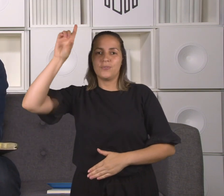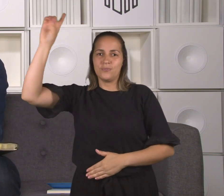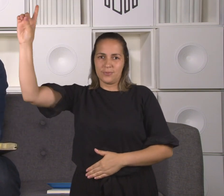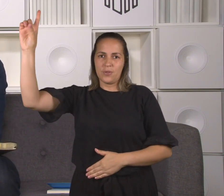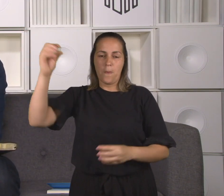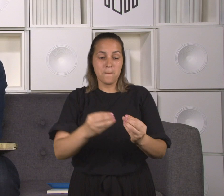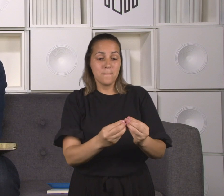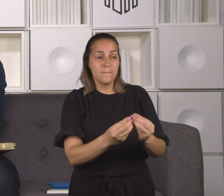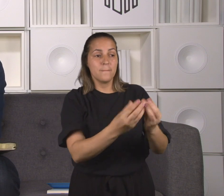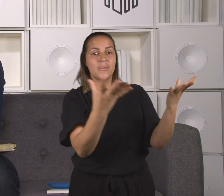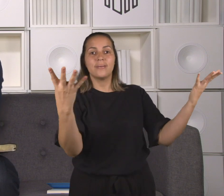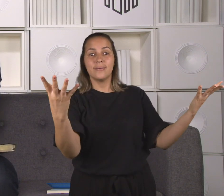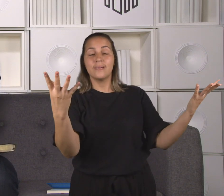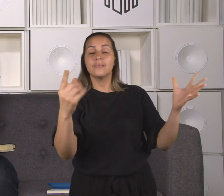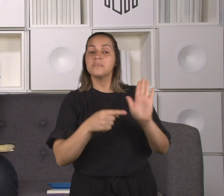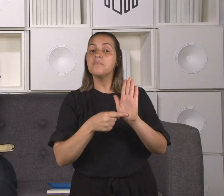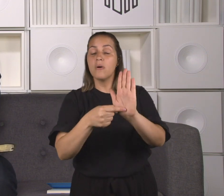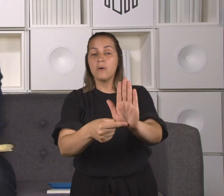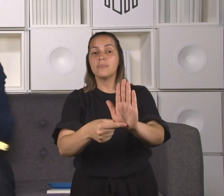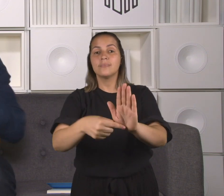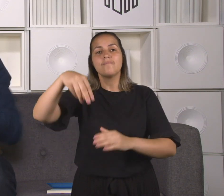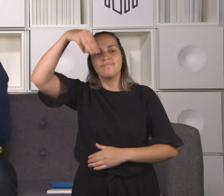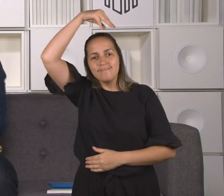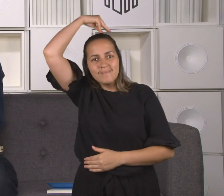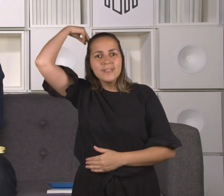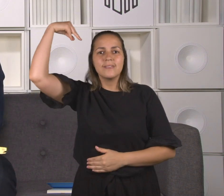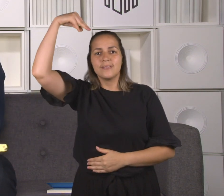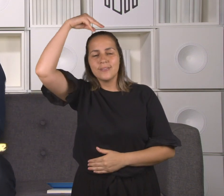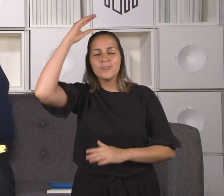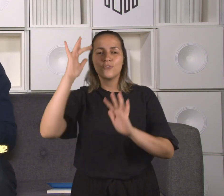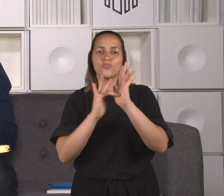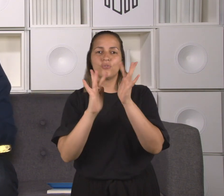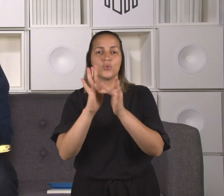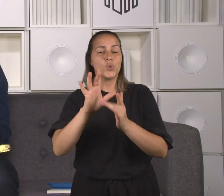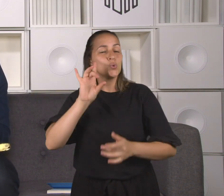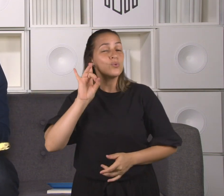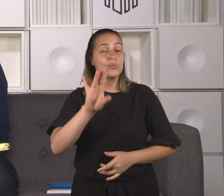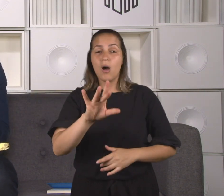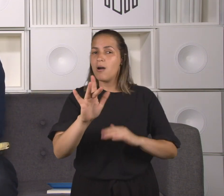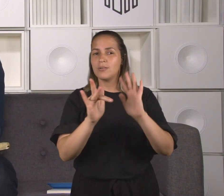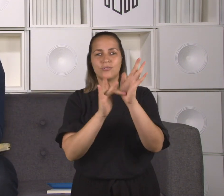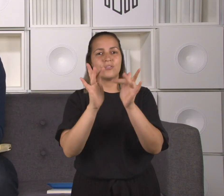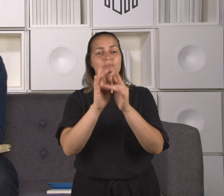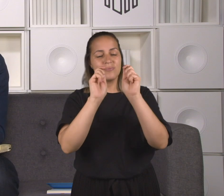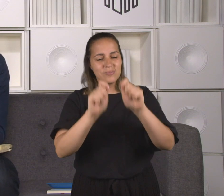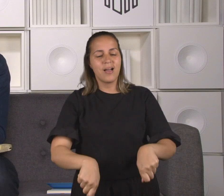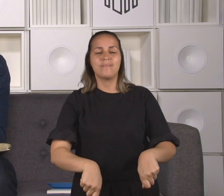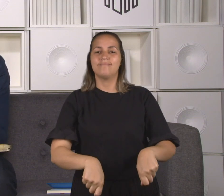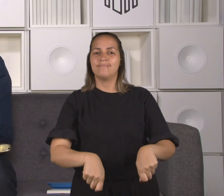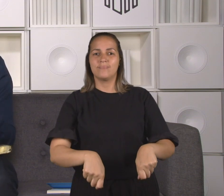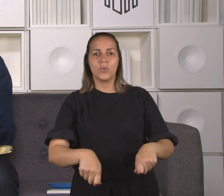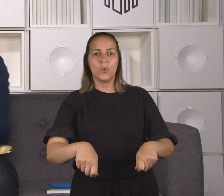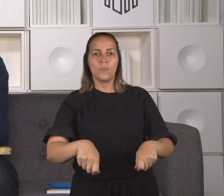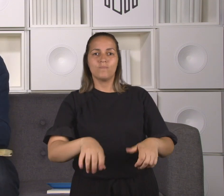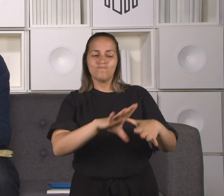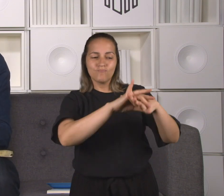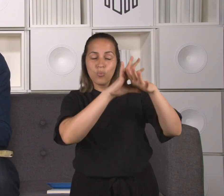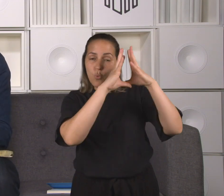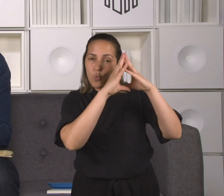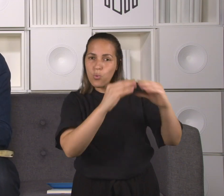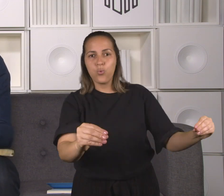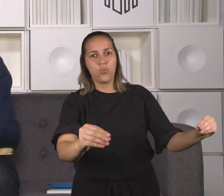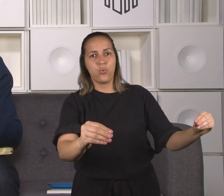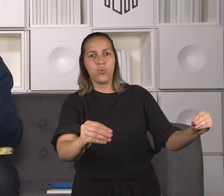apontam a identidade messiânica de Jesus. Curar um leproso é uma forma cifrada, ou uma mensagem